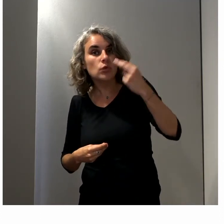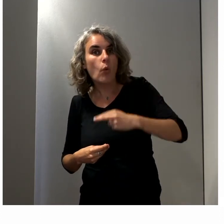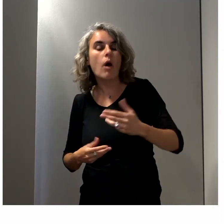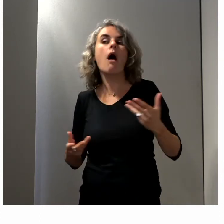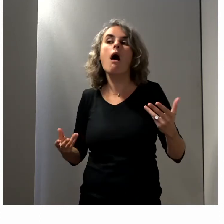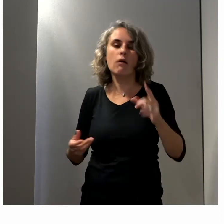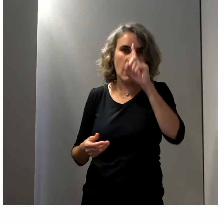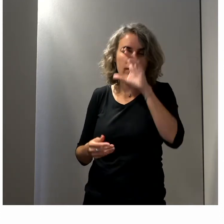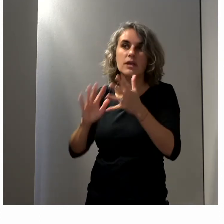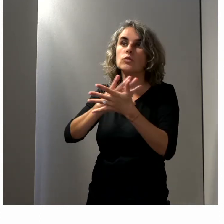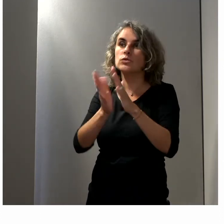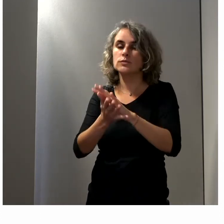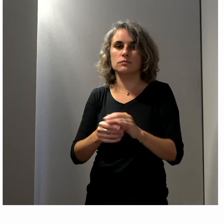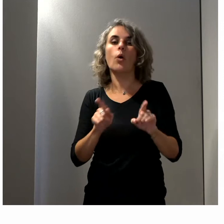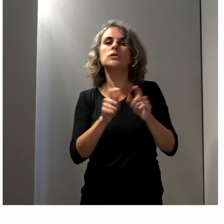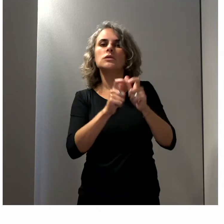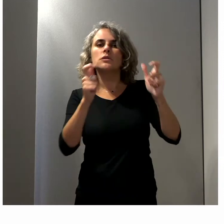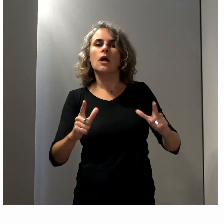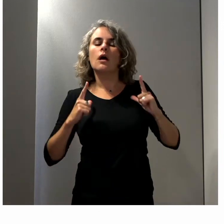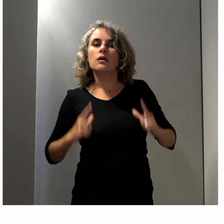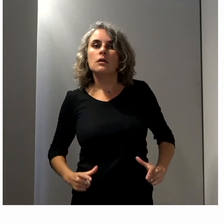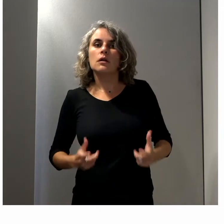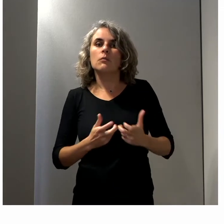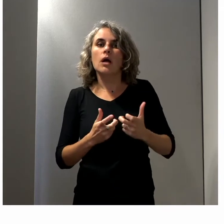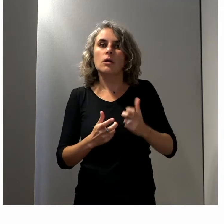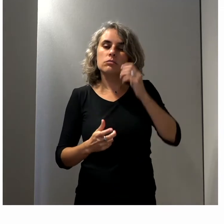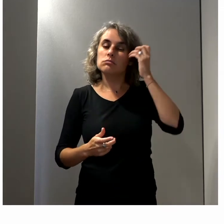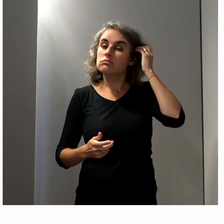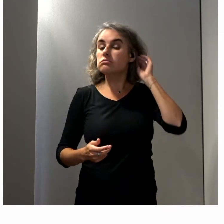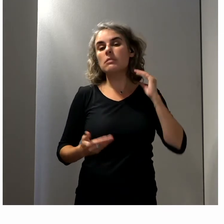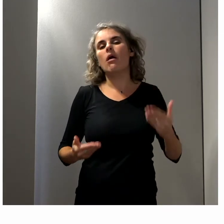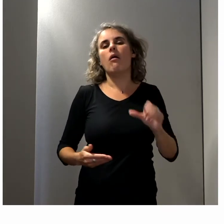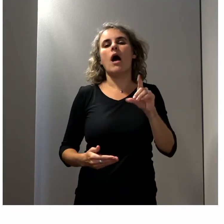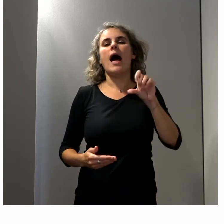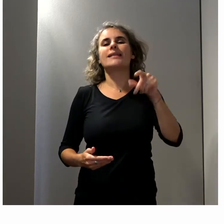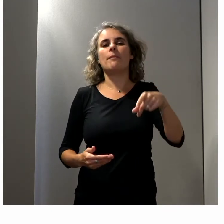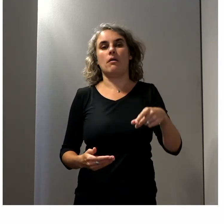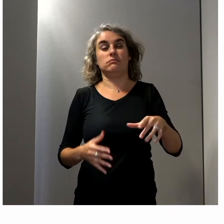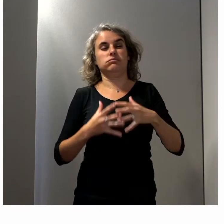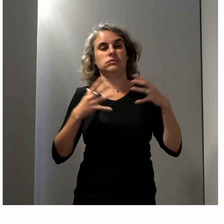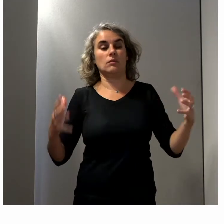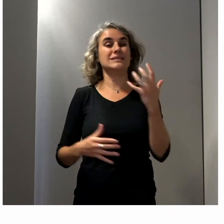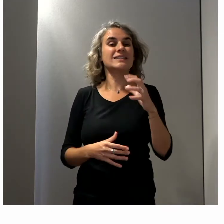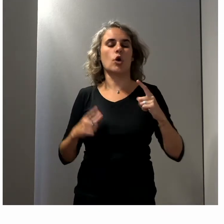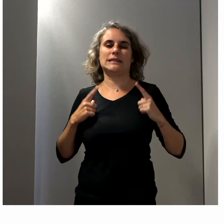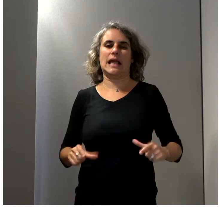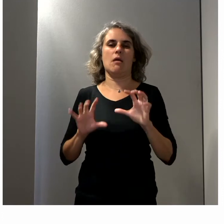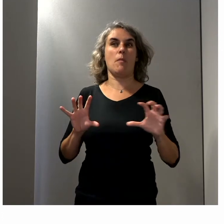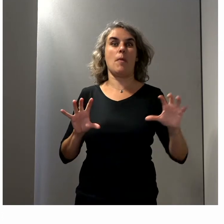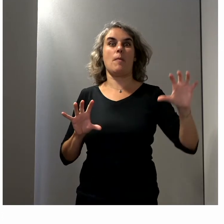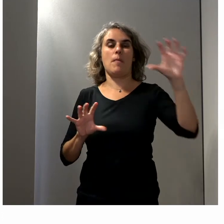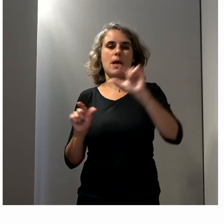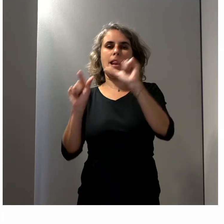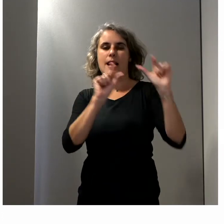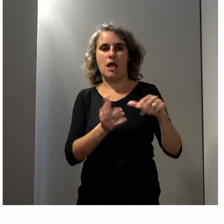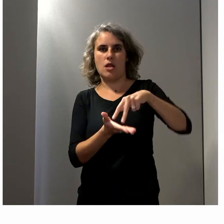sur la mise en accessibilité des lycées et un ADAP considérable sur plus de 500 lycées en Ile-de-France pour que les associations et les personnalités